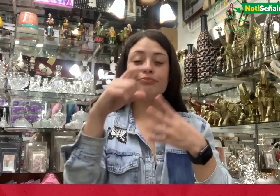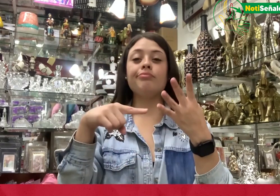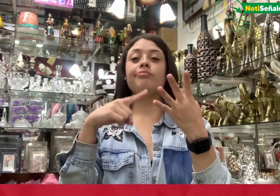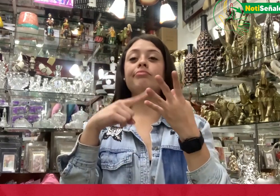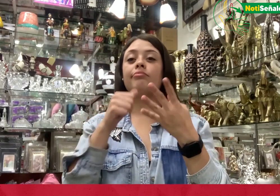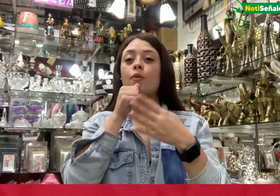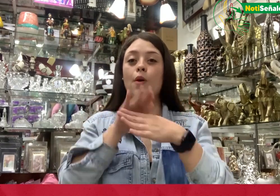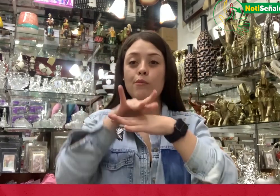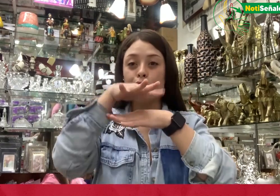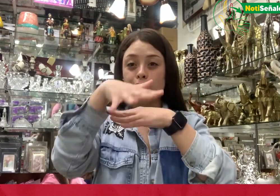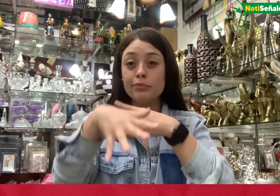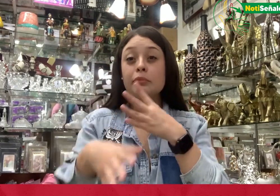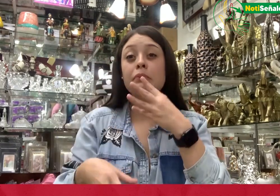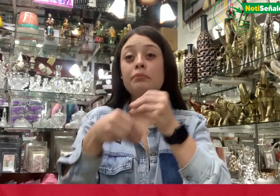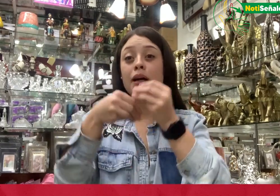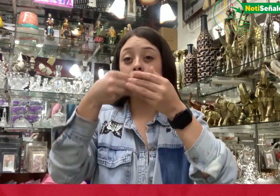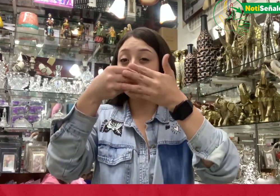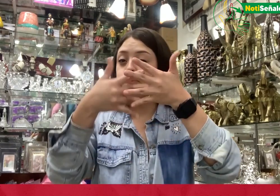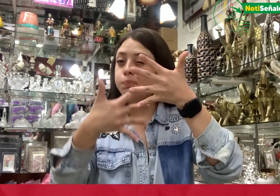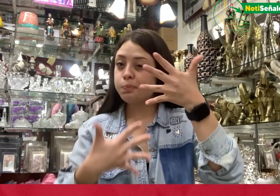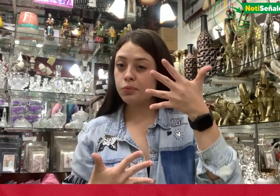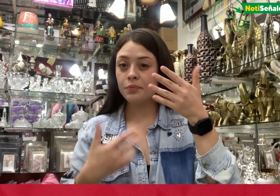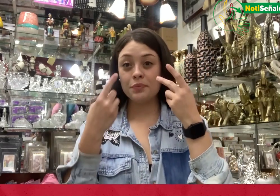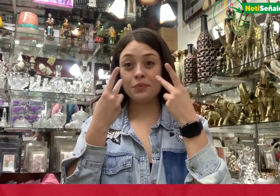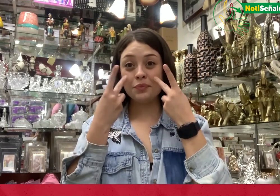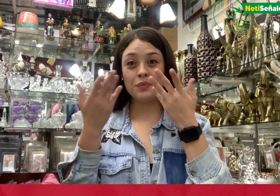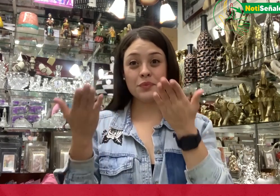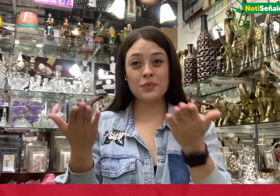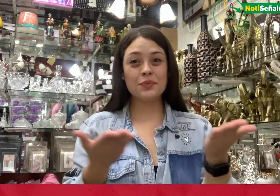relojes de pared, cascadas, entre otros, miren.